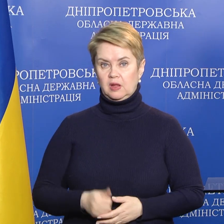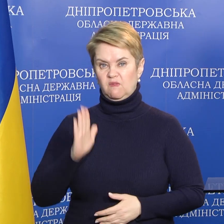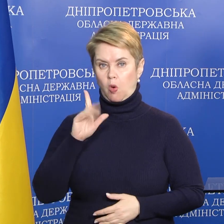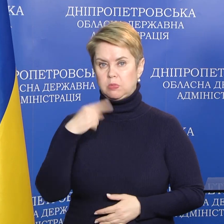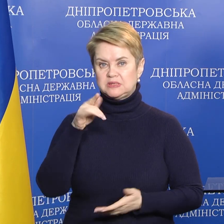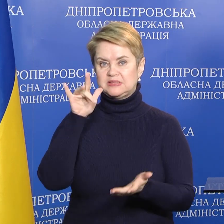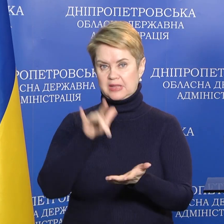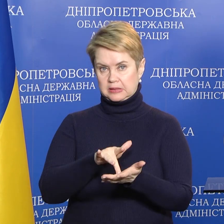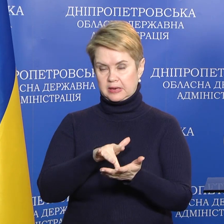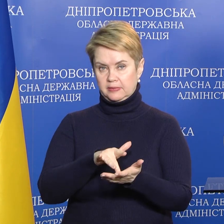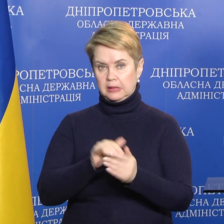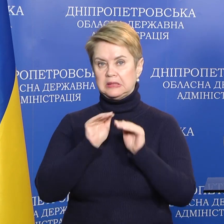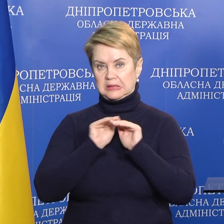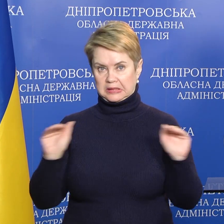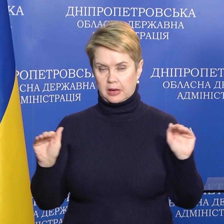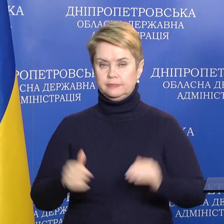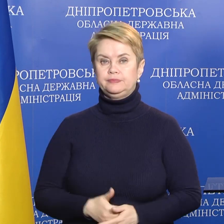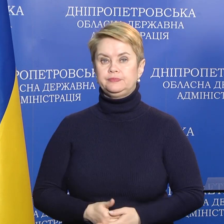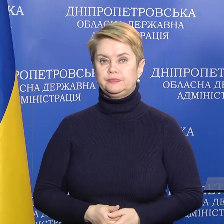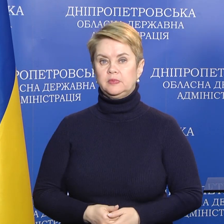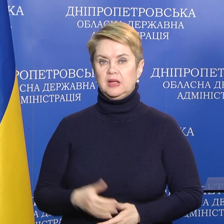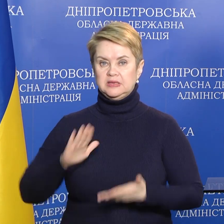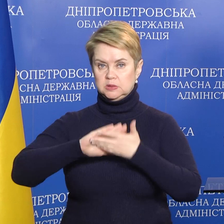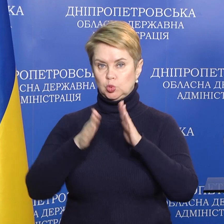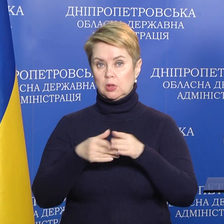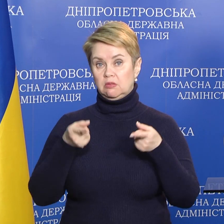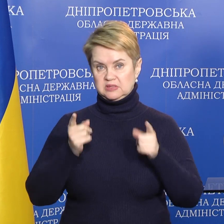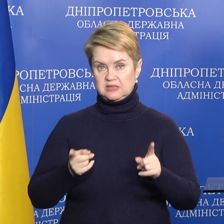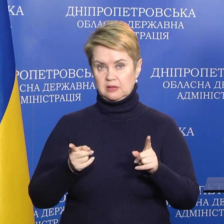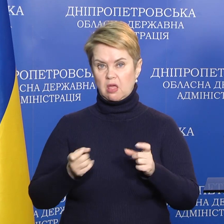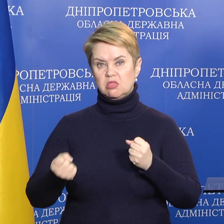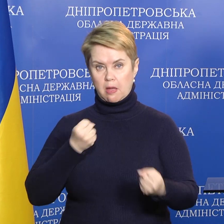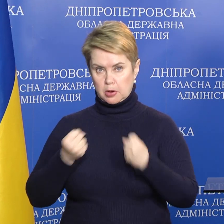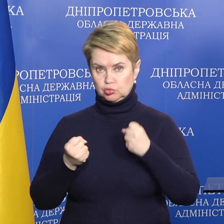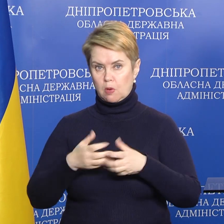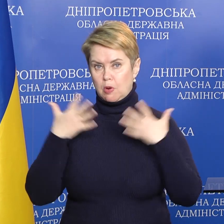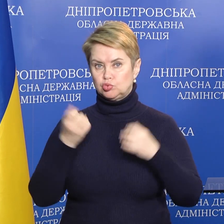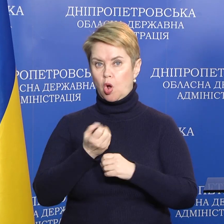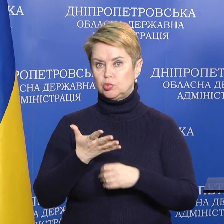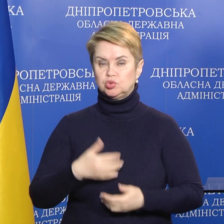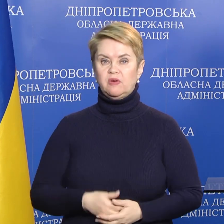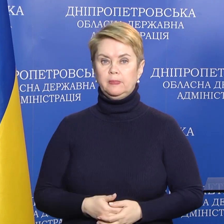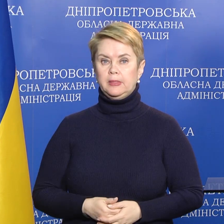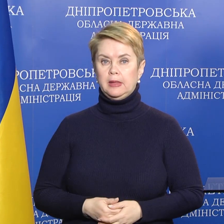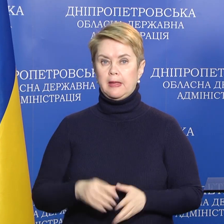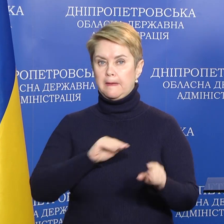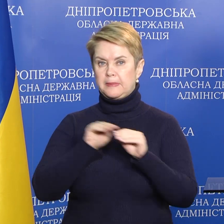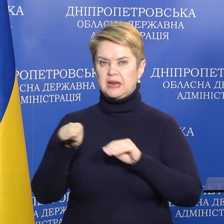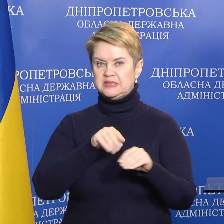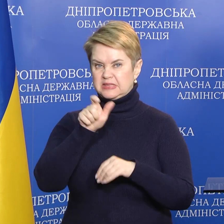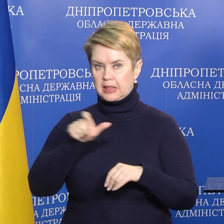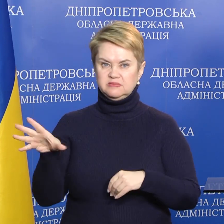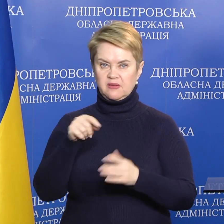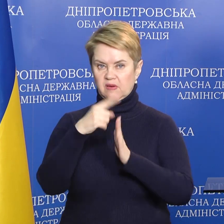областном центре тихо. Ситуация, естественно, напряженная. Большое количество переселенцев.